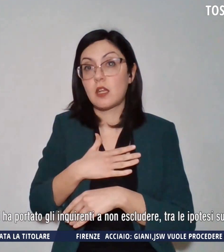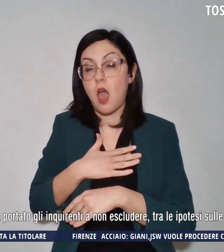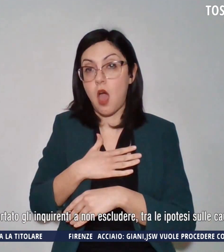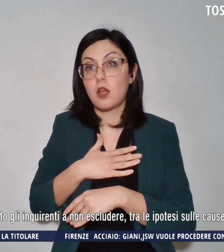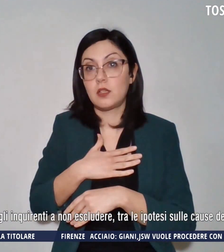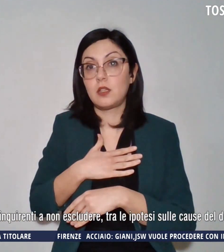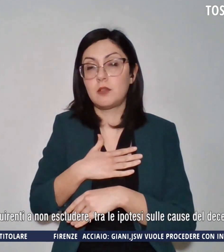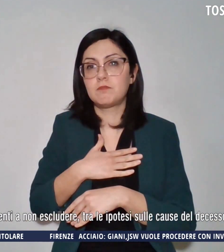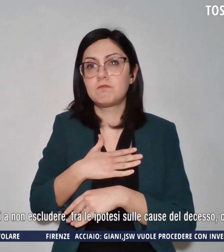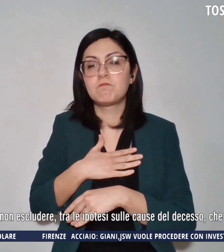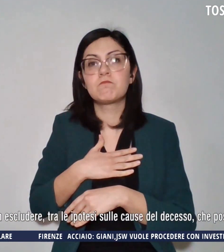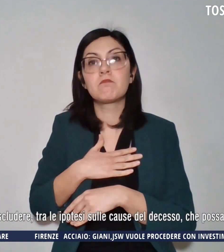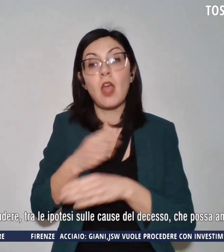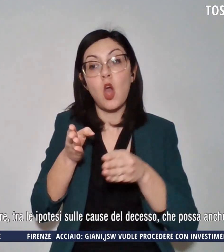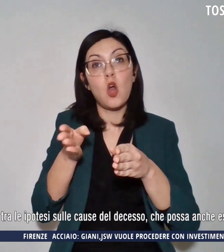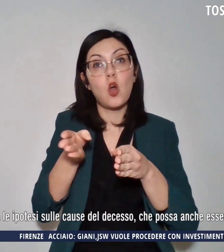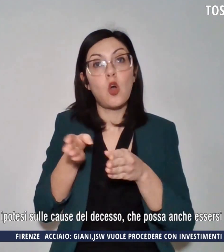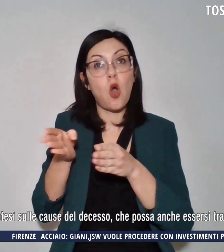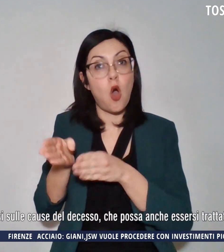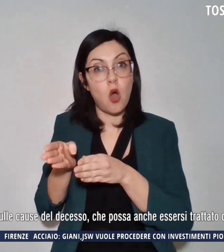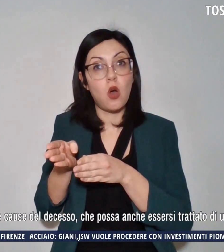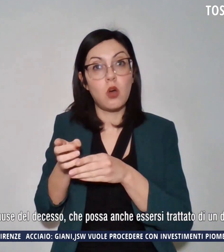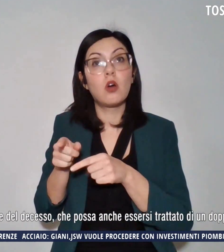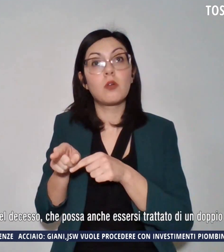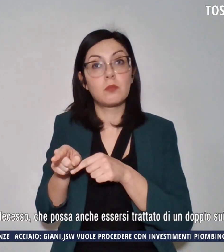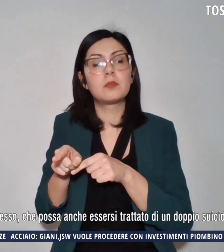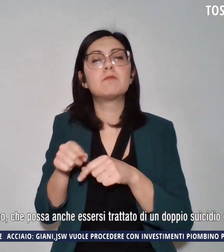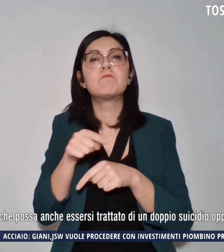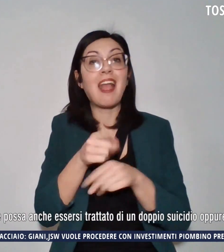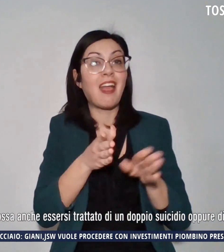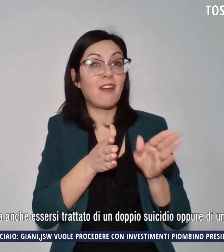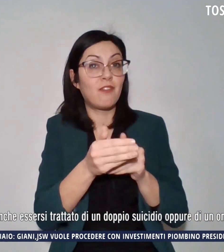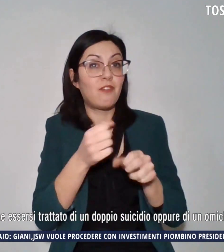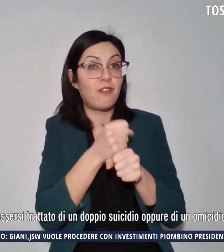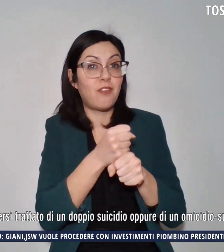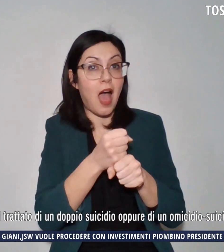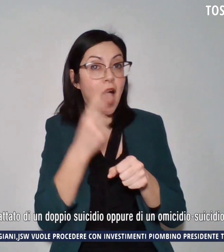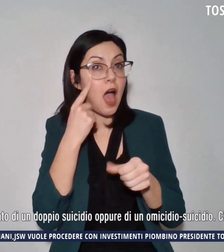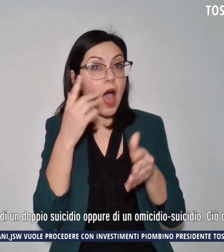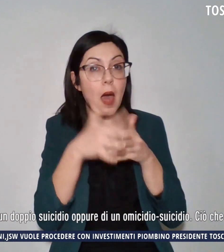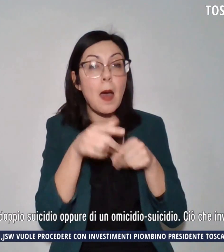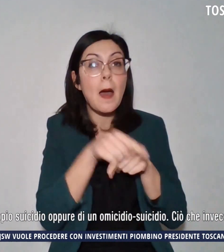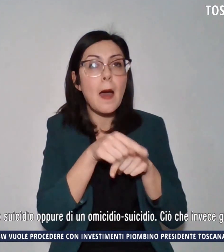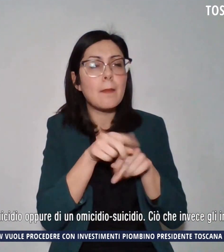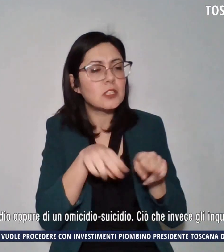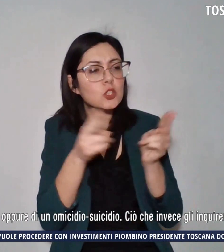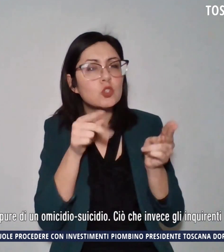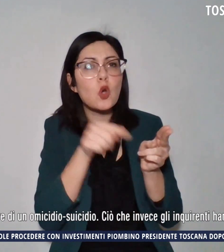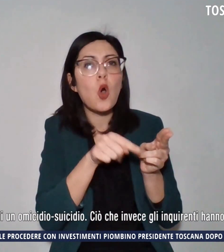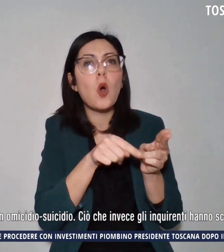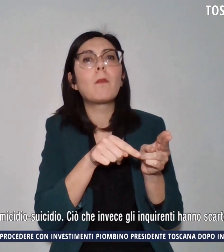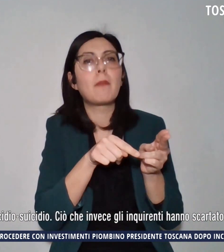rinvenimento delle scatole di farmaci ha portato agli inquirenti a non escludere tra le ipotesi